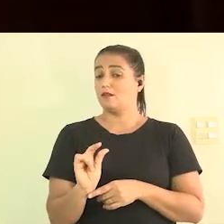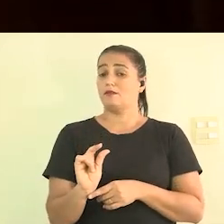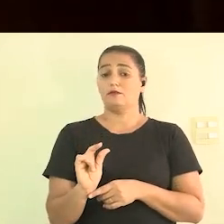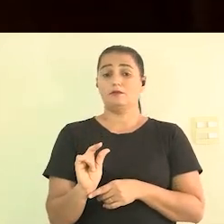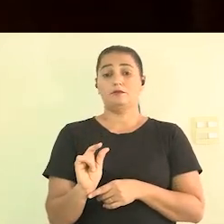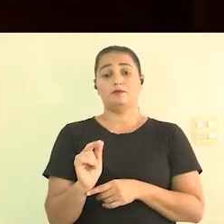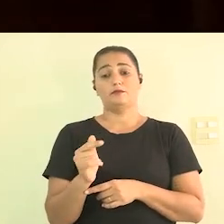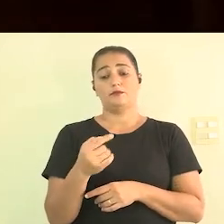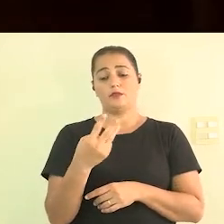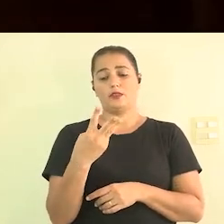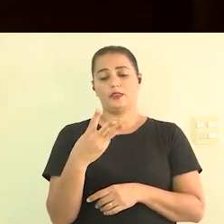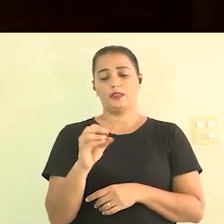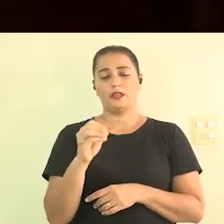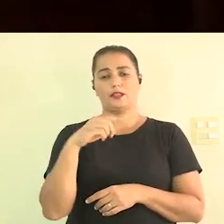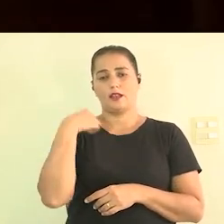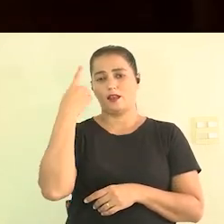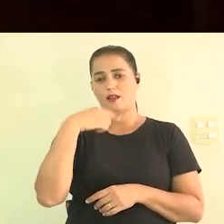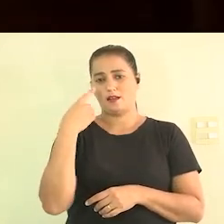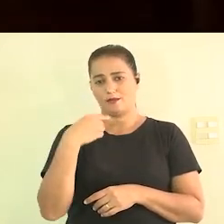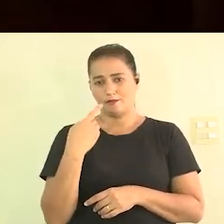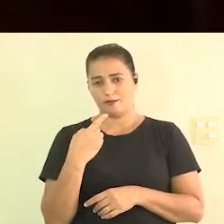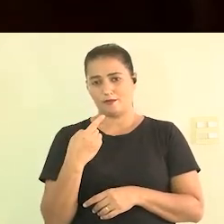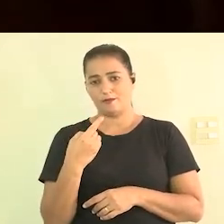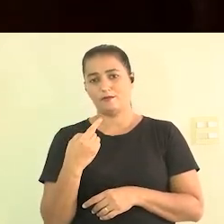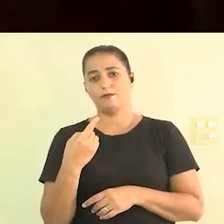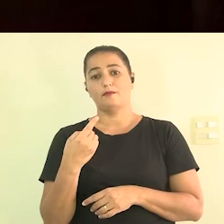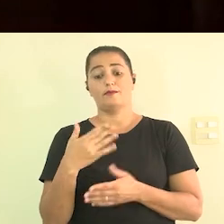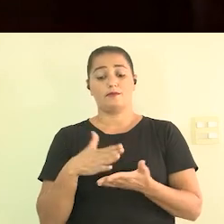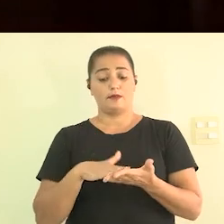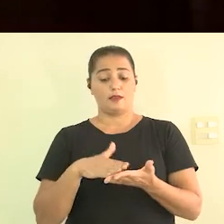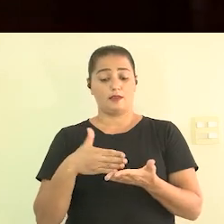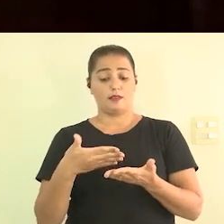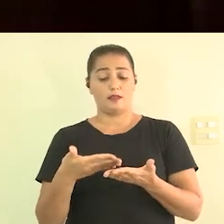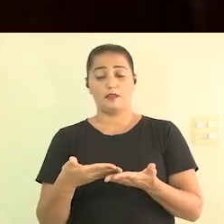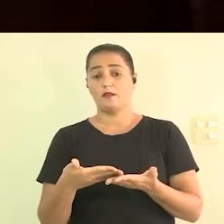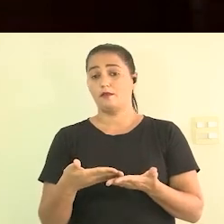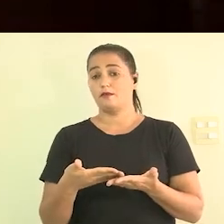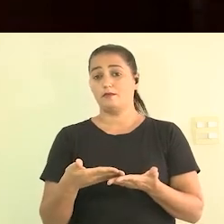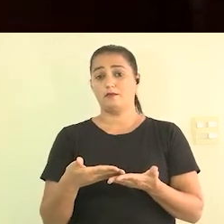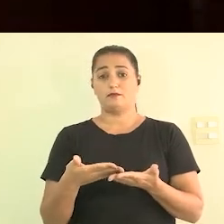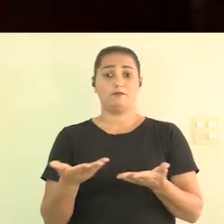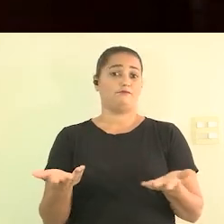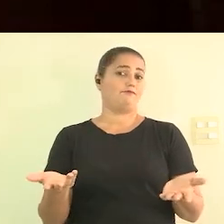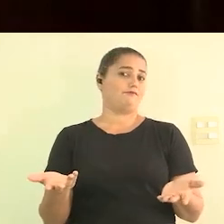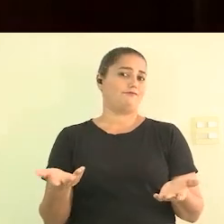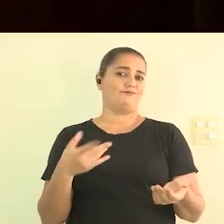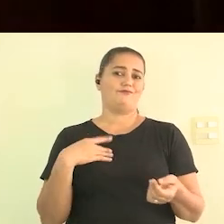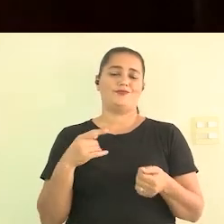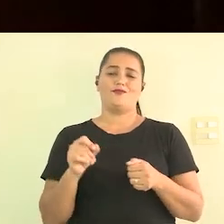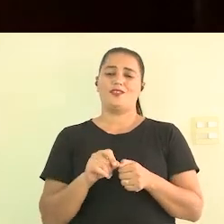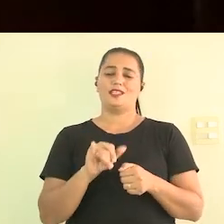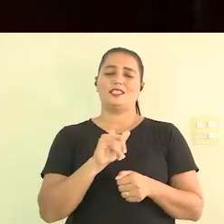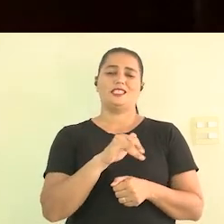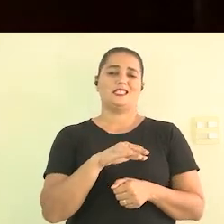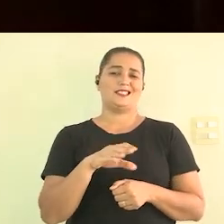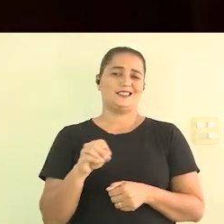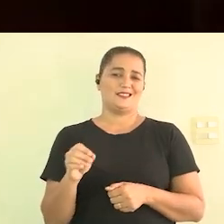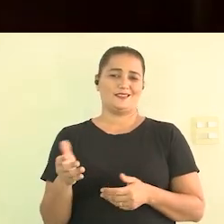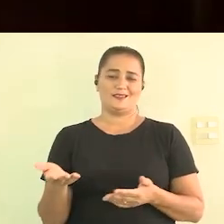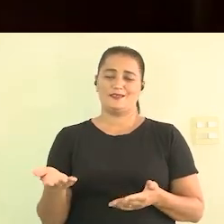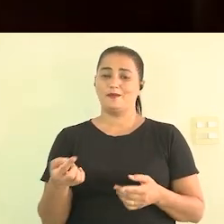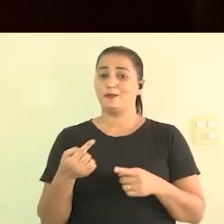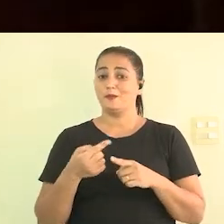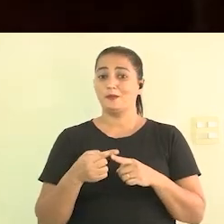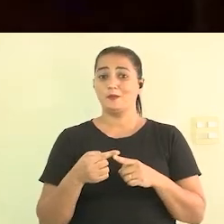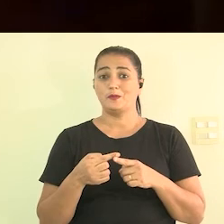intérprete então assim eu disse olha eu não faço isso isso por quê? porque as pessoas que trabalham comigo esse não é